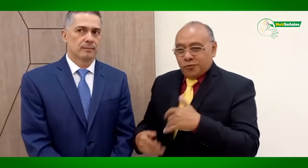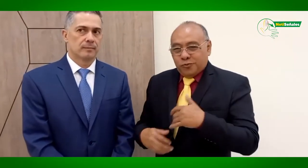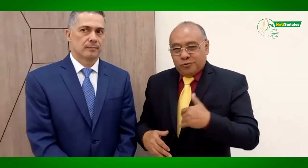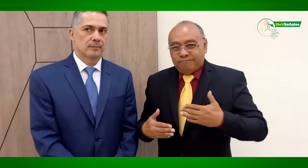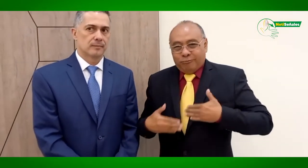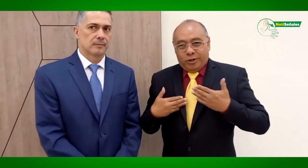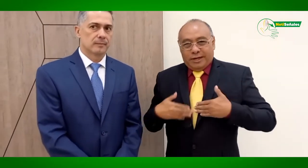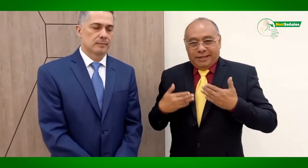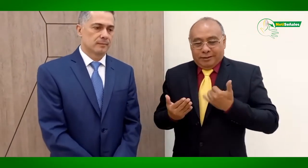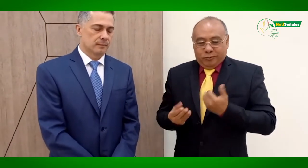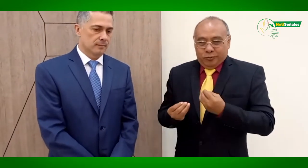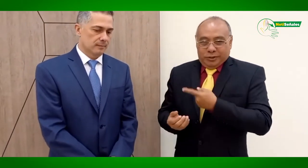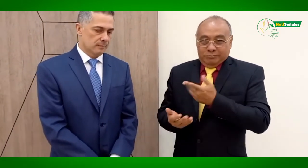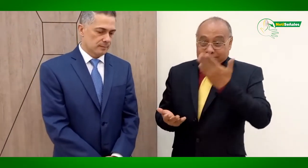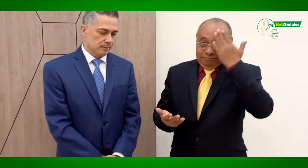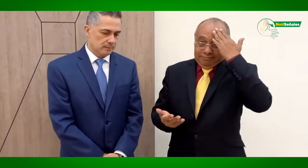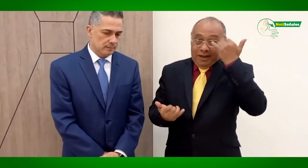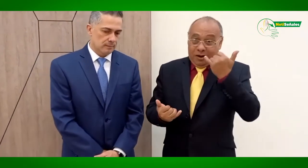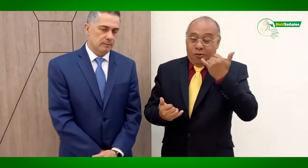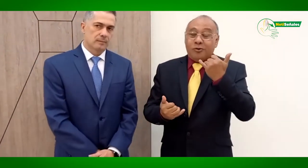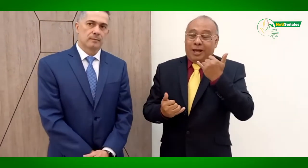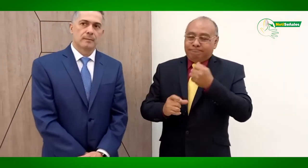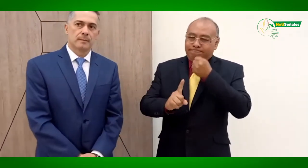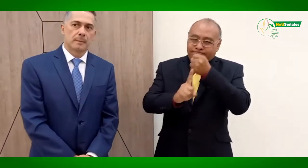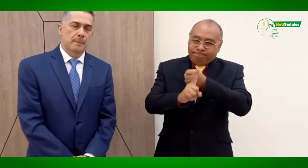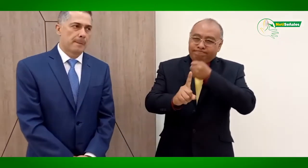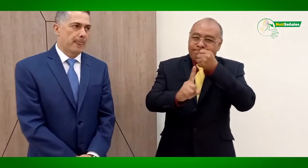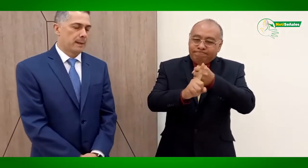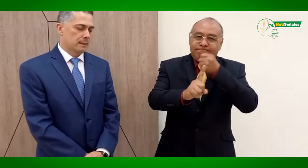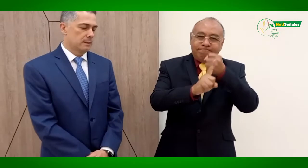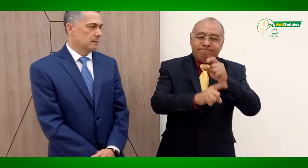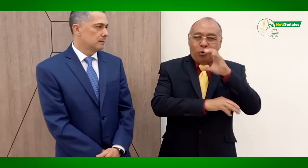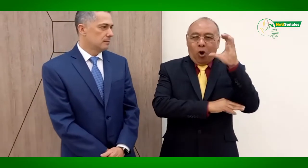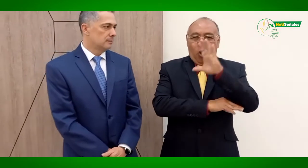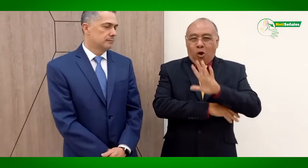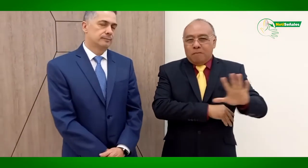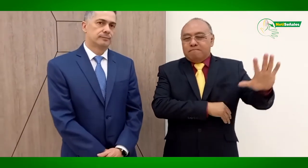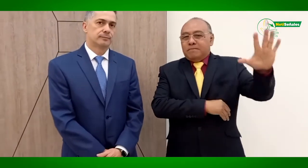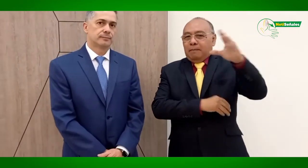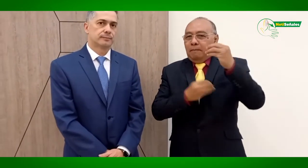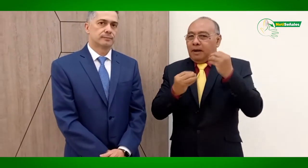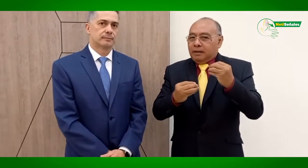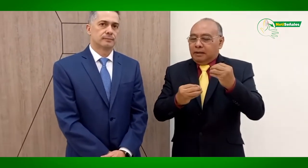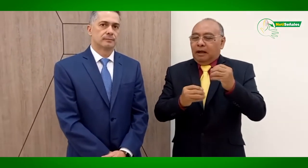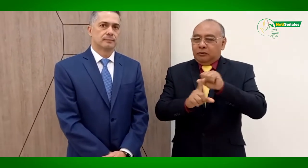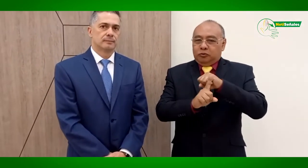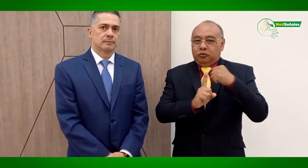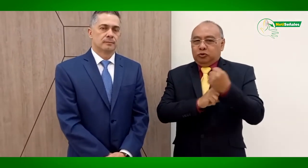Perfecto, doctor Gustavo. Realmente a nosotros nos alegra este trabajo que se está haciendo. Nosotros realizamos incidencia a nivel